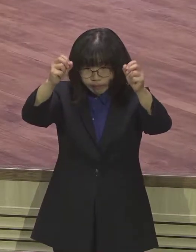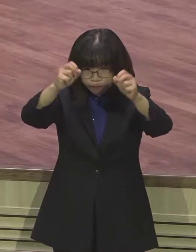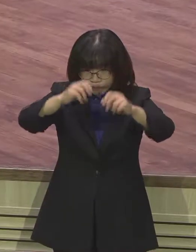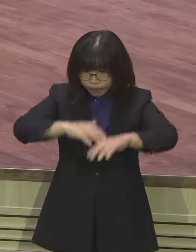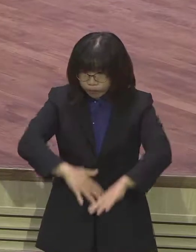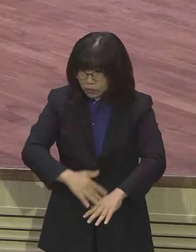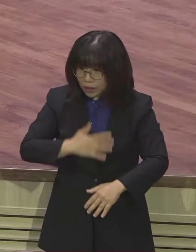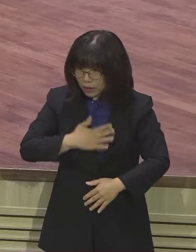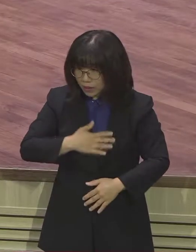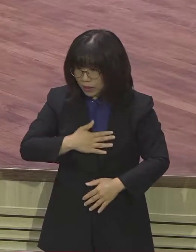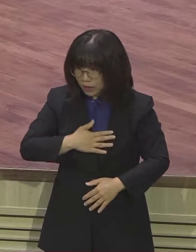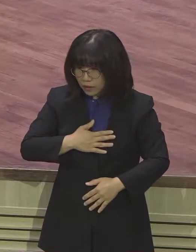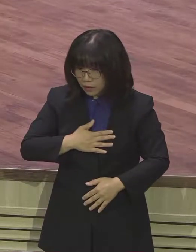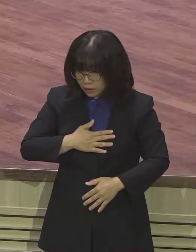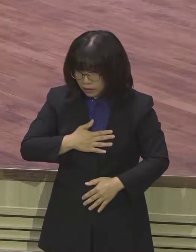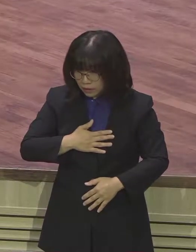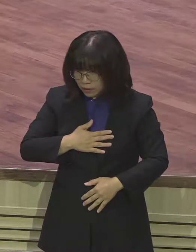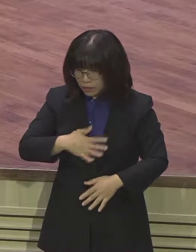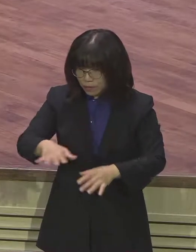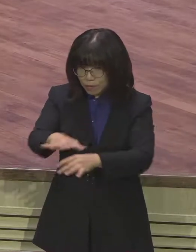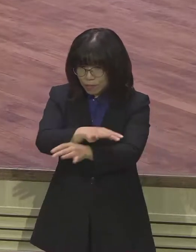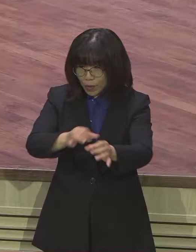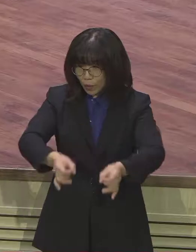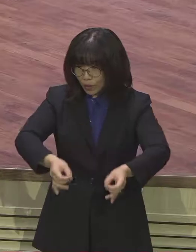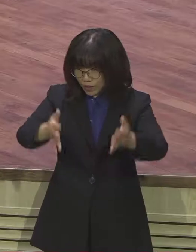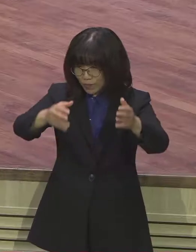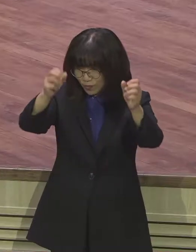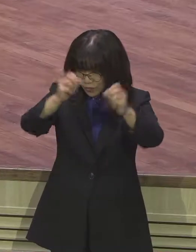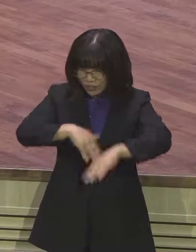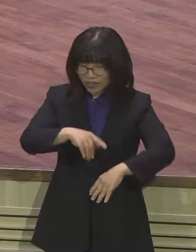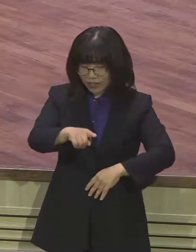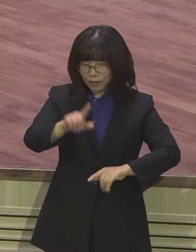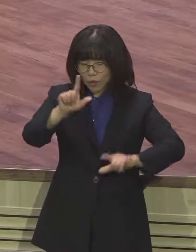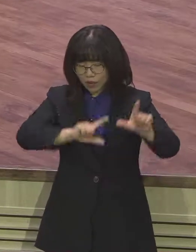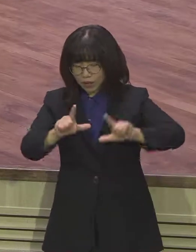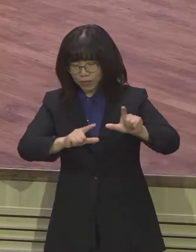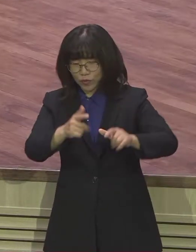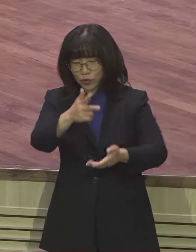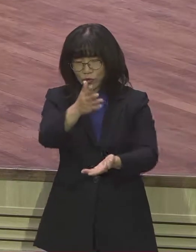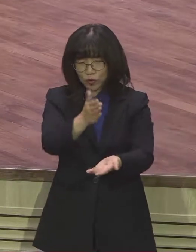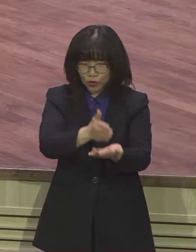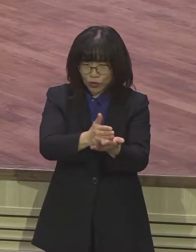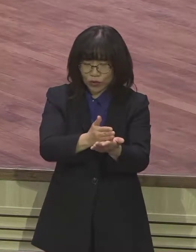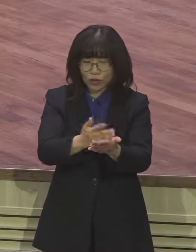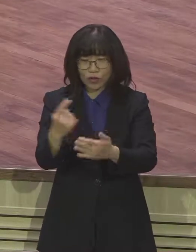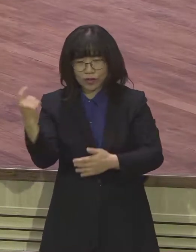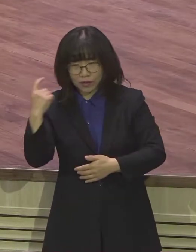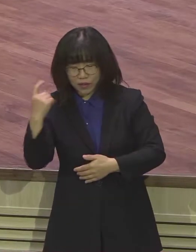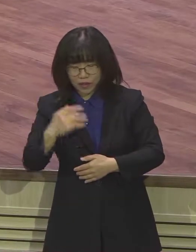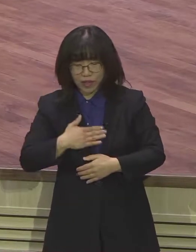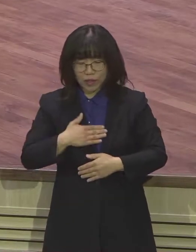있었는데 갑자기 삼풍 백화점이 무너졌다는 것입니다. 제가 저희 집이 서초동 삼풍 백화점 쪽이었거든요.